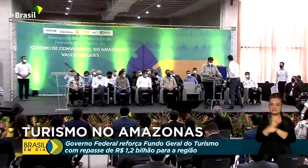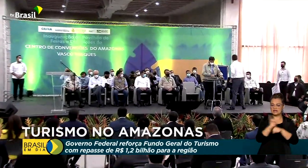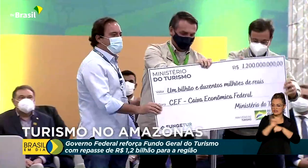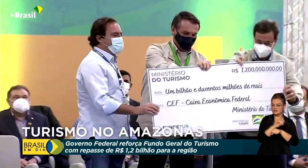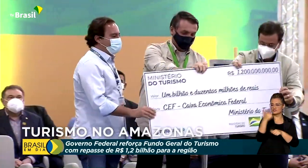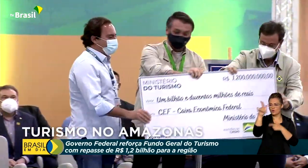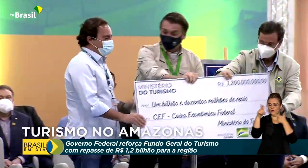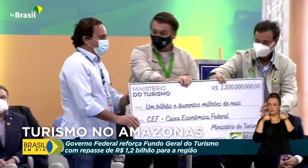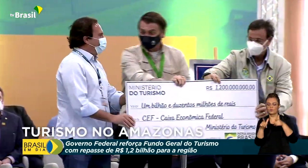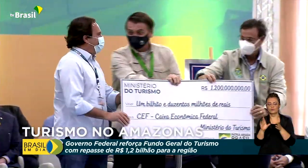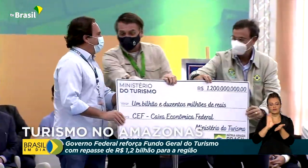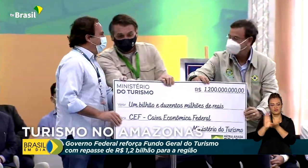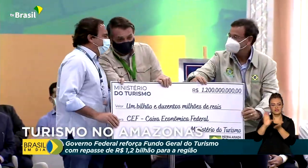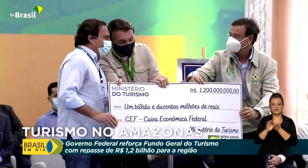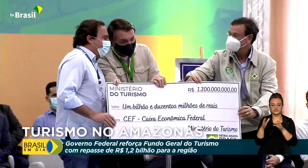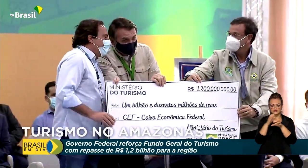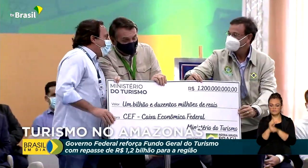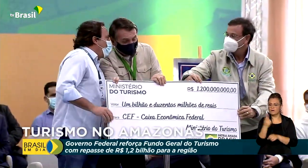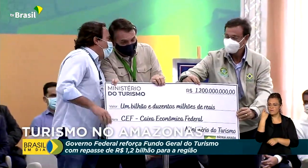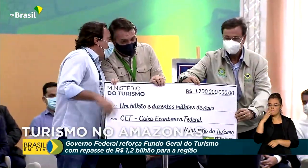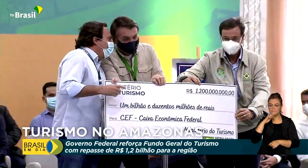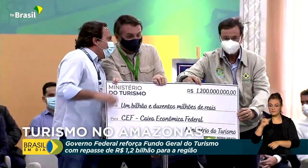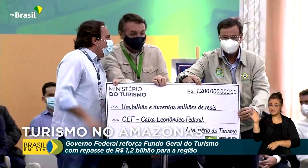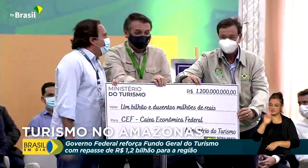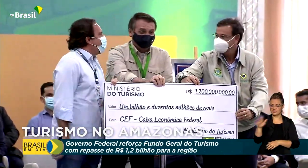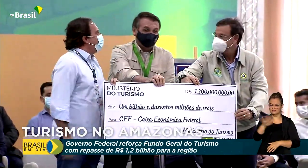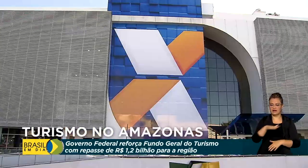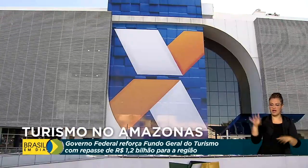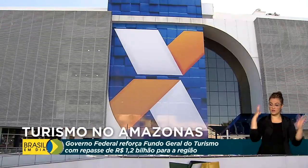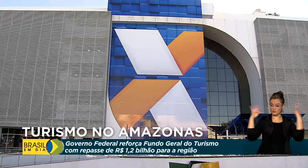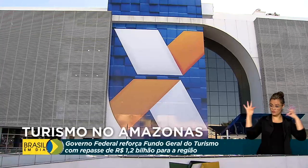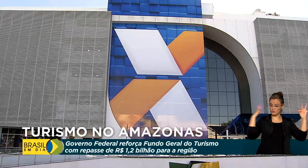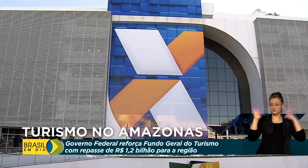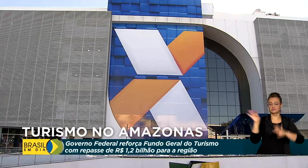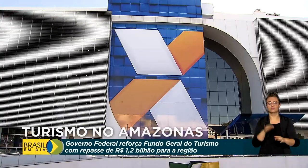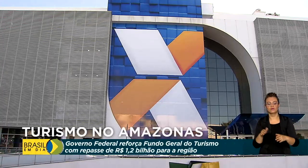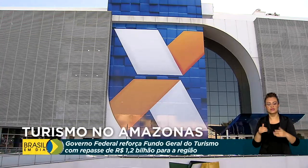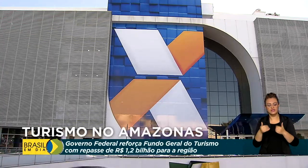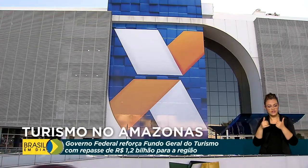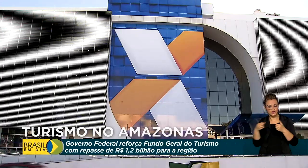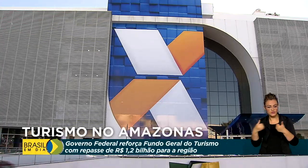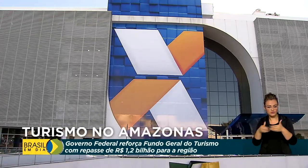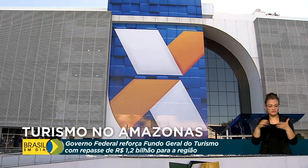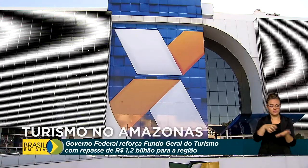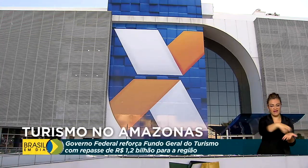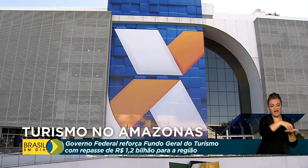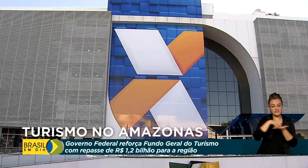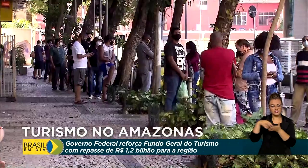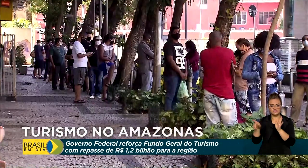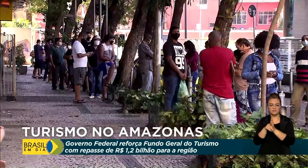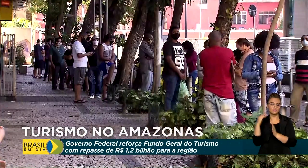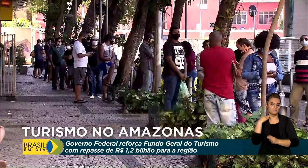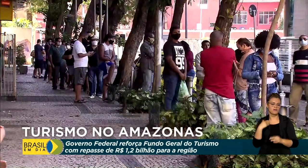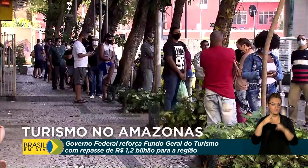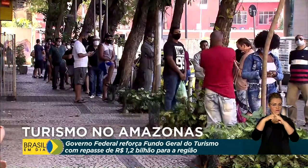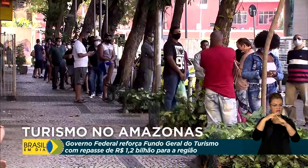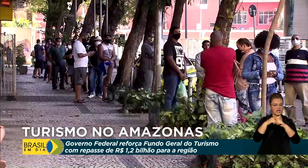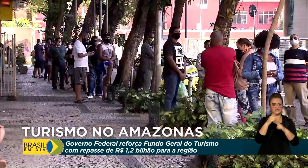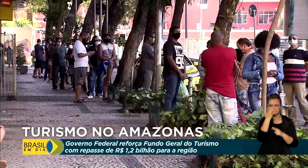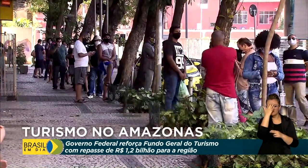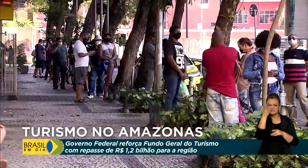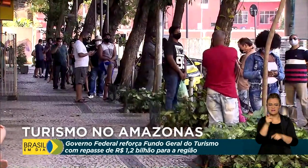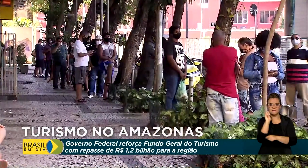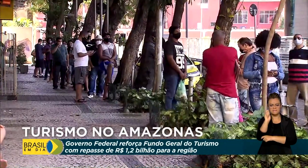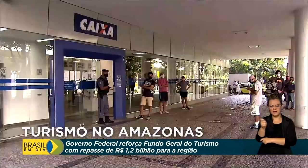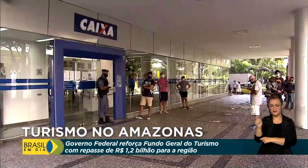financiamento de mais de um bilhão de reais para o setor do turismo e a abertura de novas agências da Caixa para facilitar o